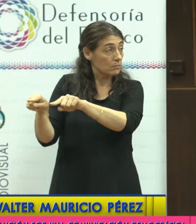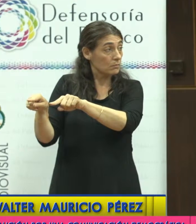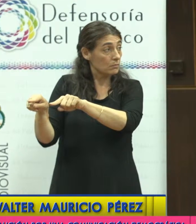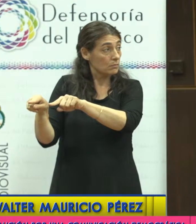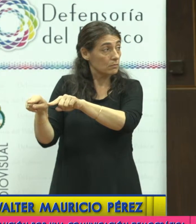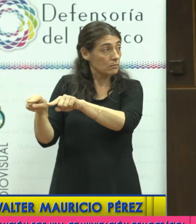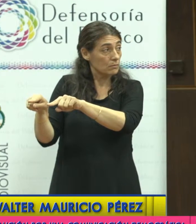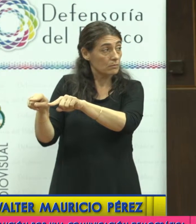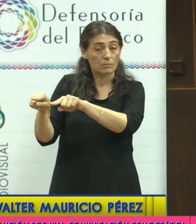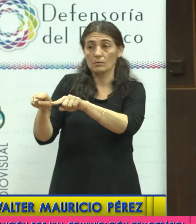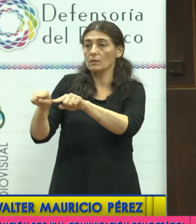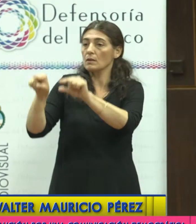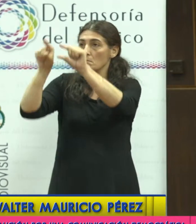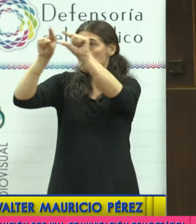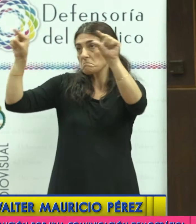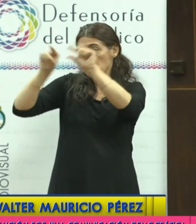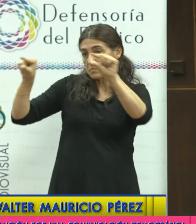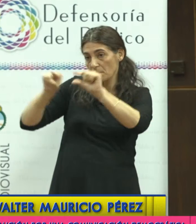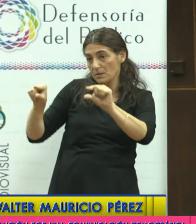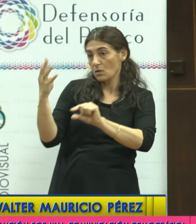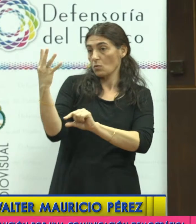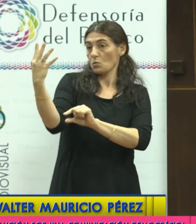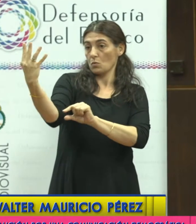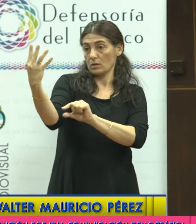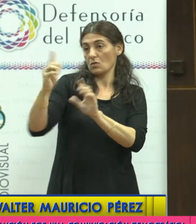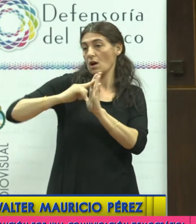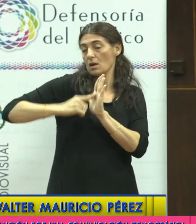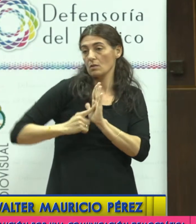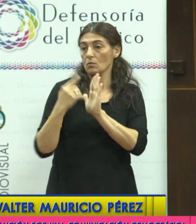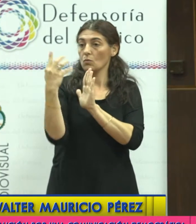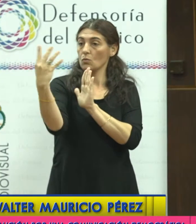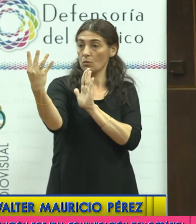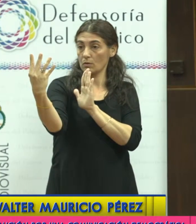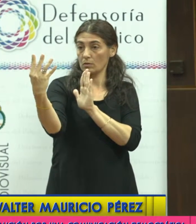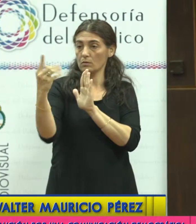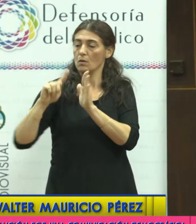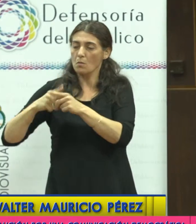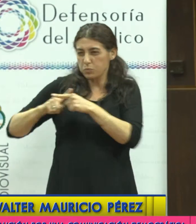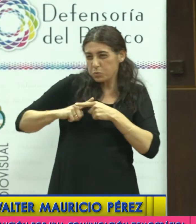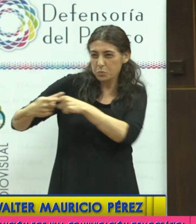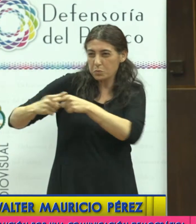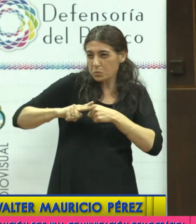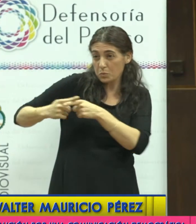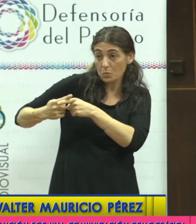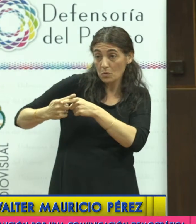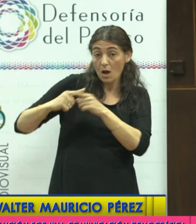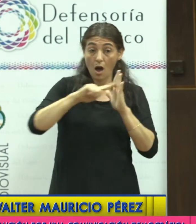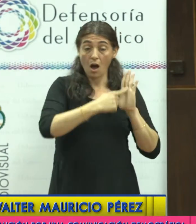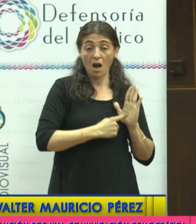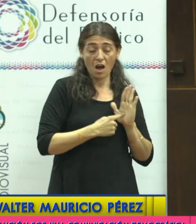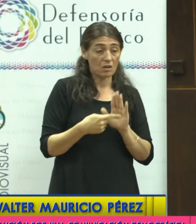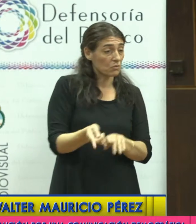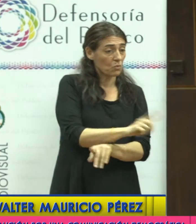Y ahí hay cuatro artículos que están en discusión, pero todo el resto de los artículos no están en discusión, están en plena vigencia. Y es